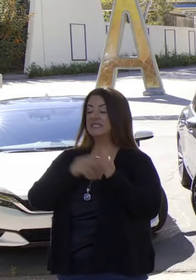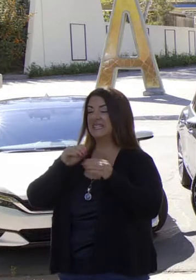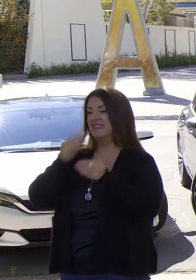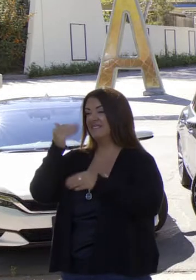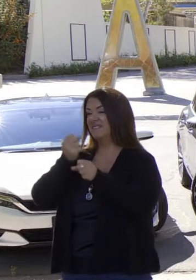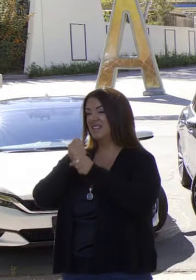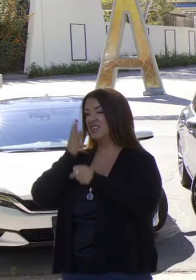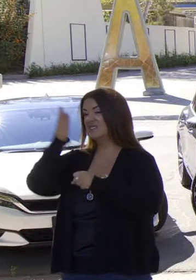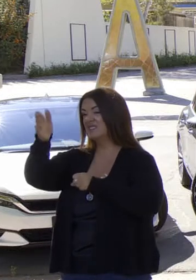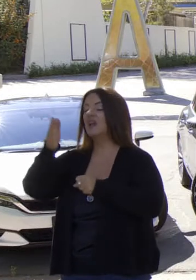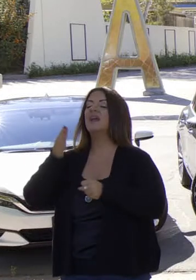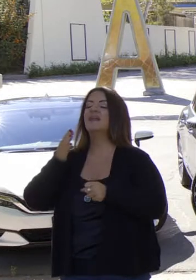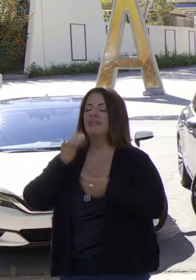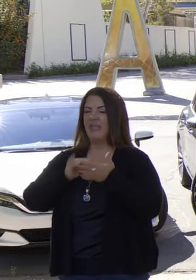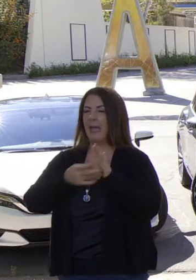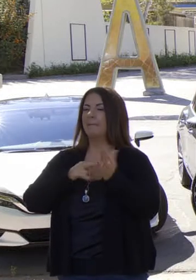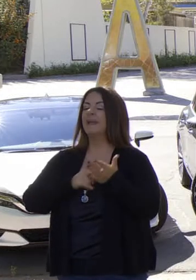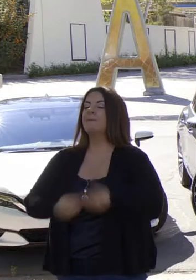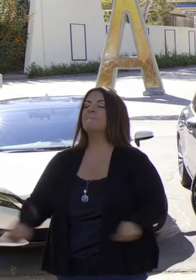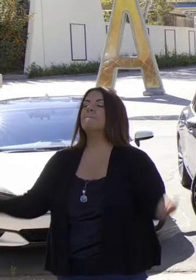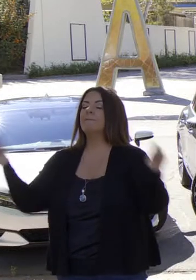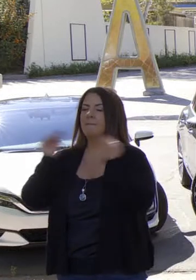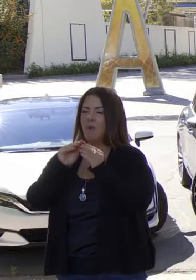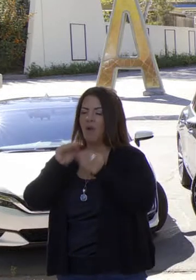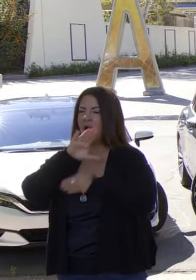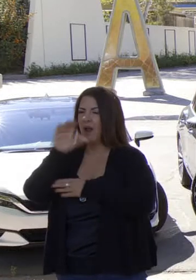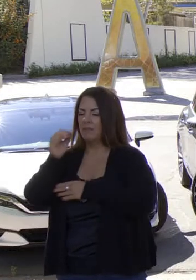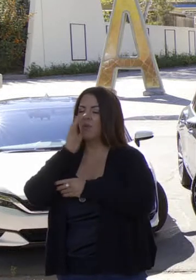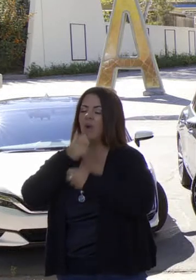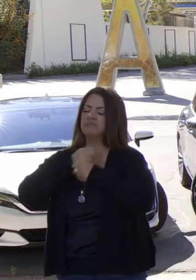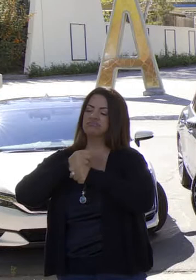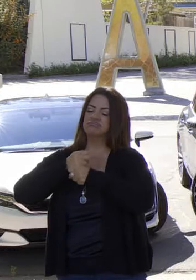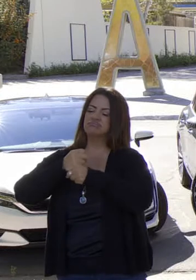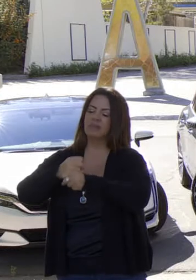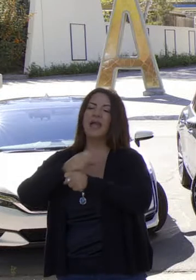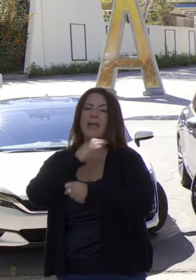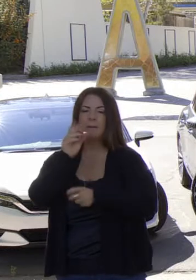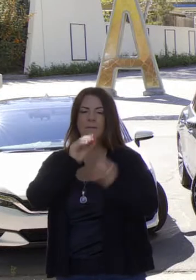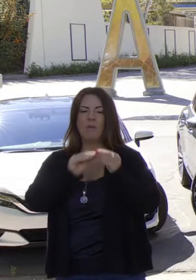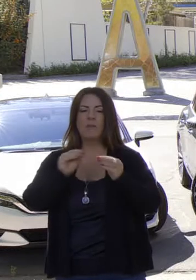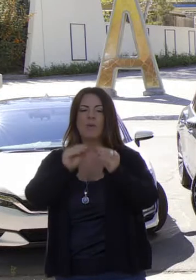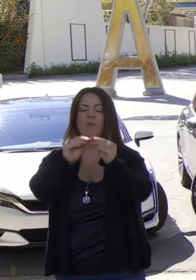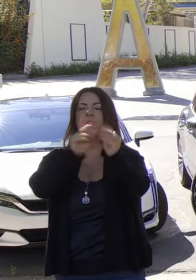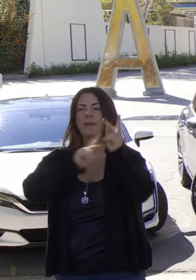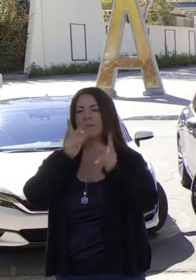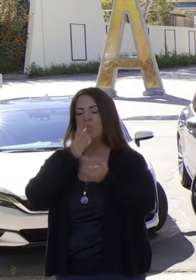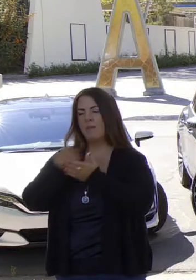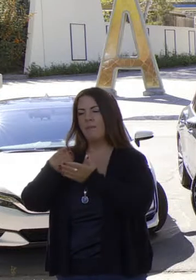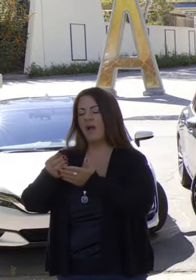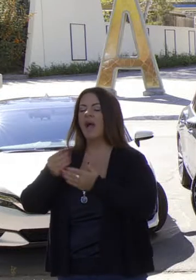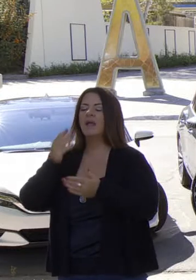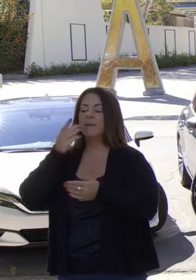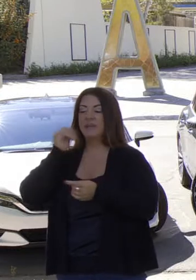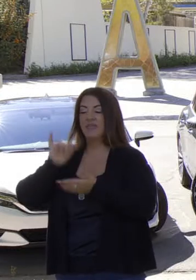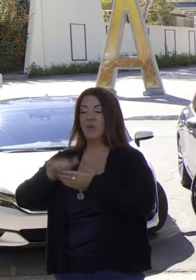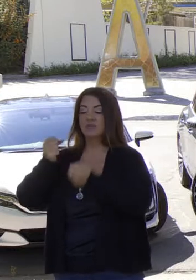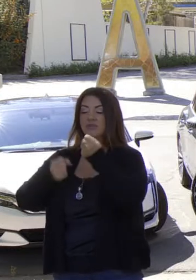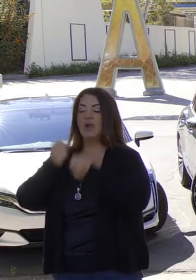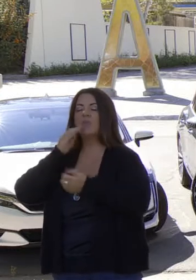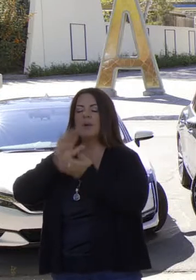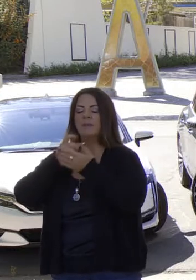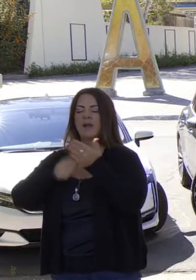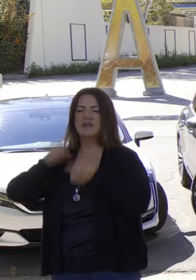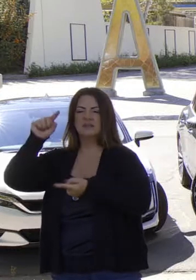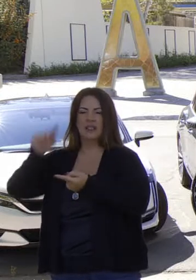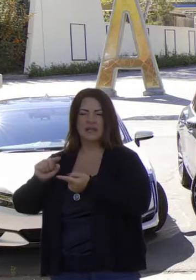dentro de 15 años acelera la adaptación de nuevas tecnologías, que serán tecnologías innovadoras, haciendo bajar las